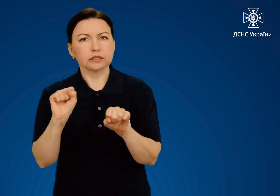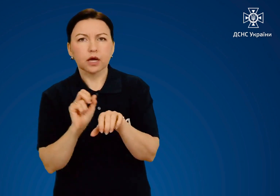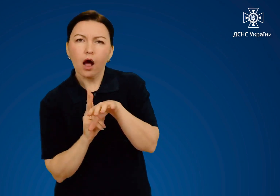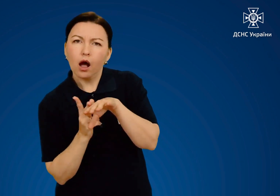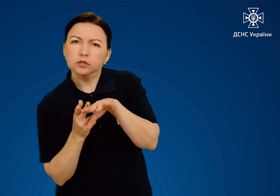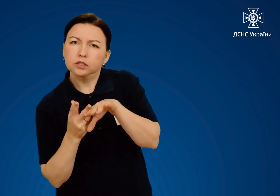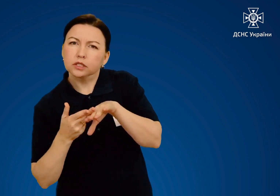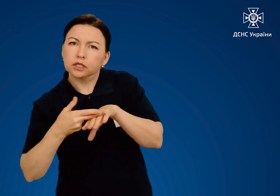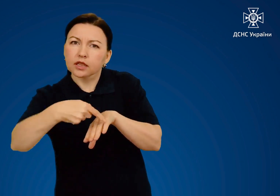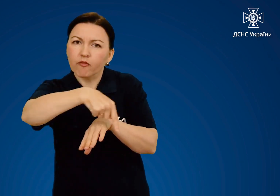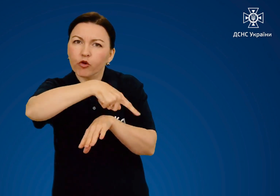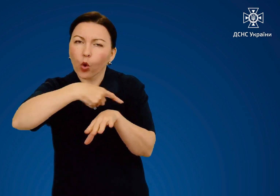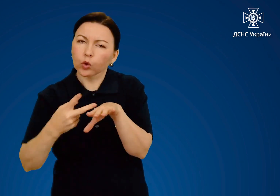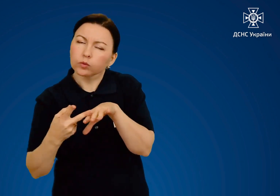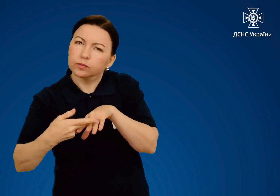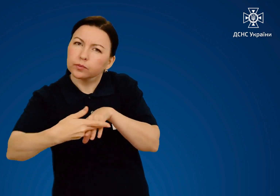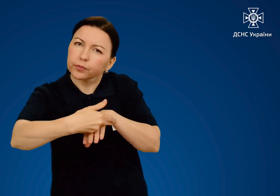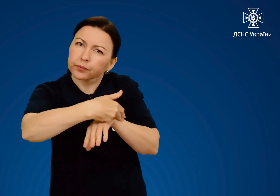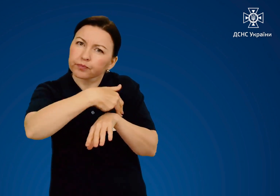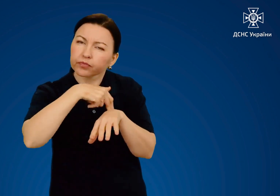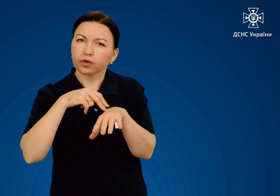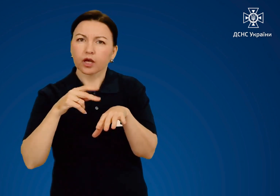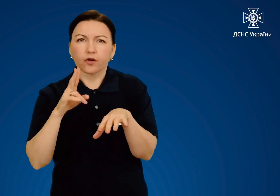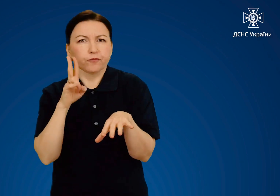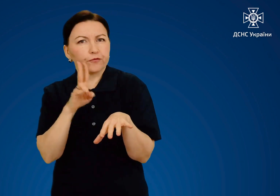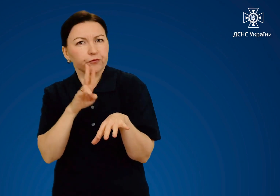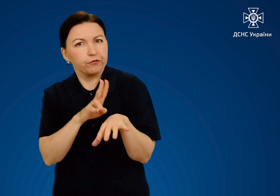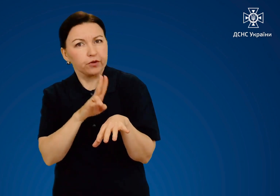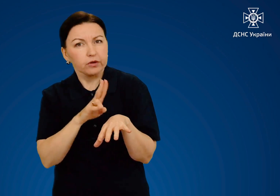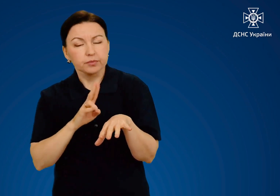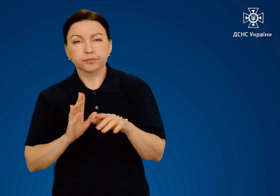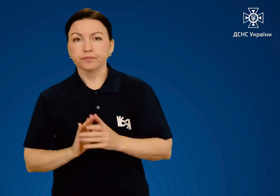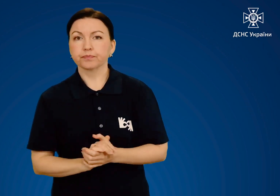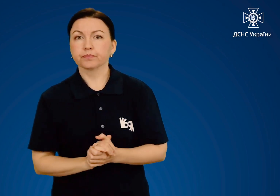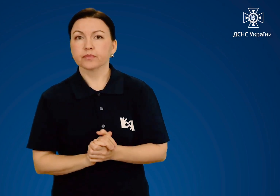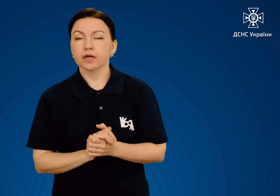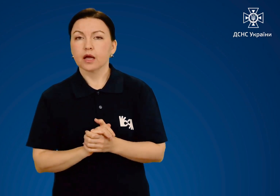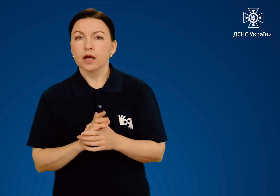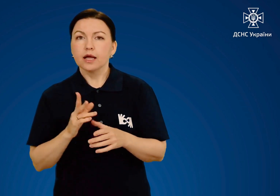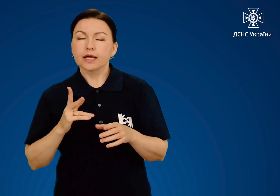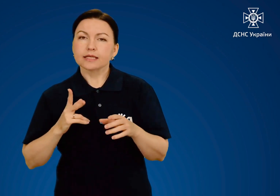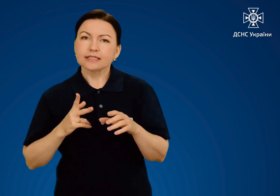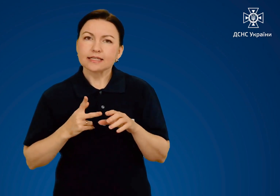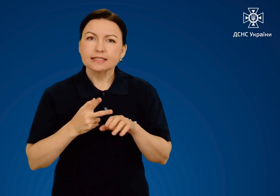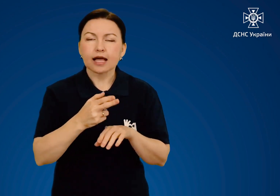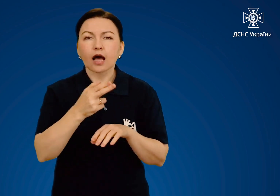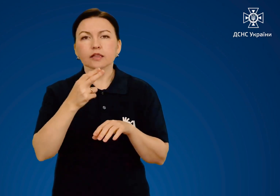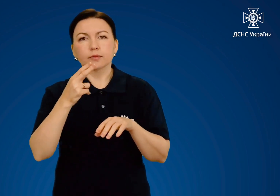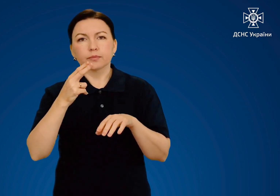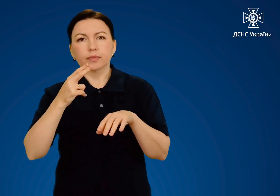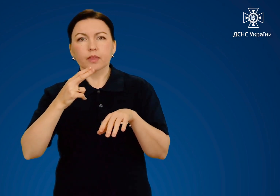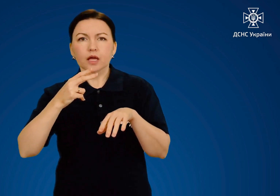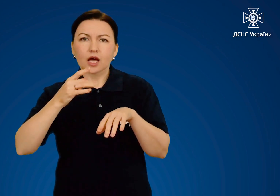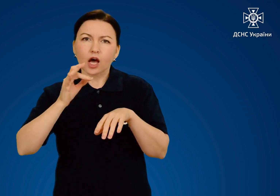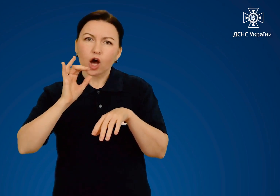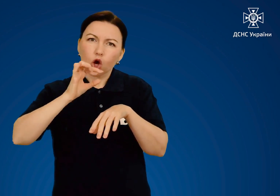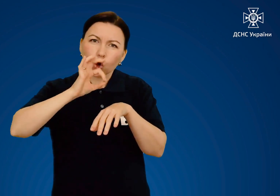зривають, а обрізають навколо і залишають на місці. Зрізати і розривати